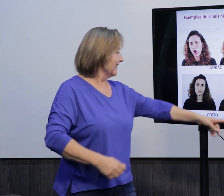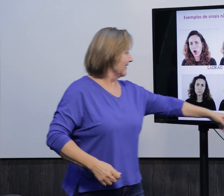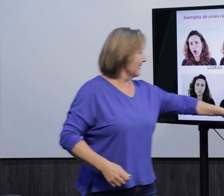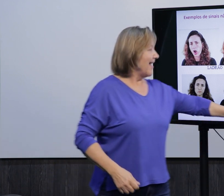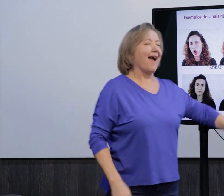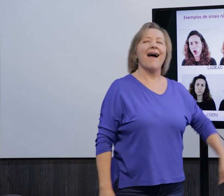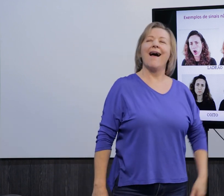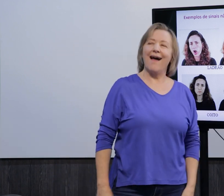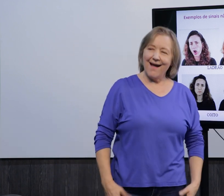Aham.